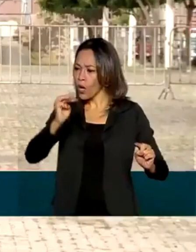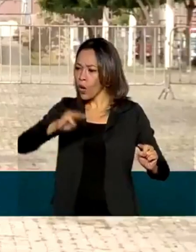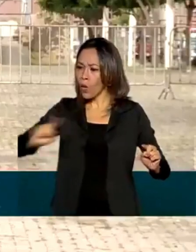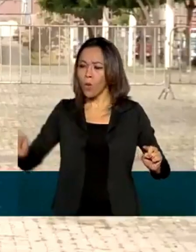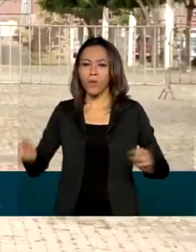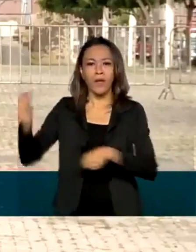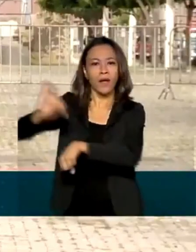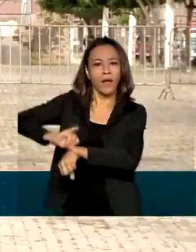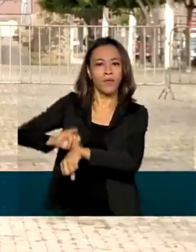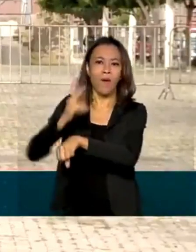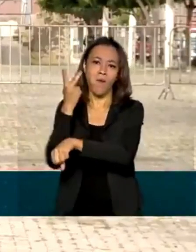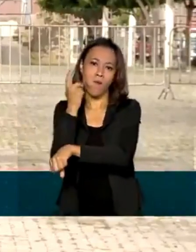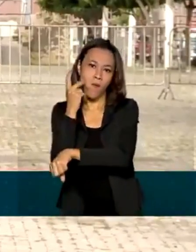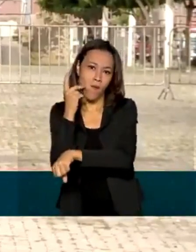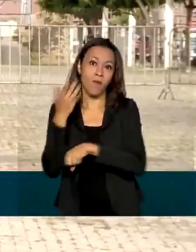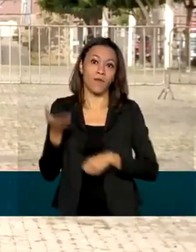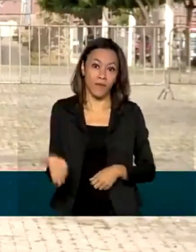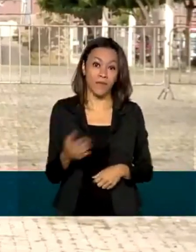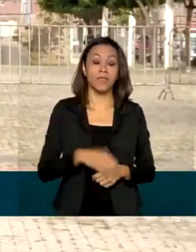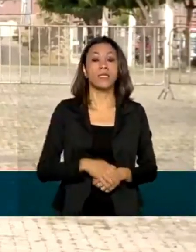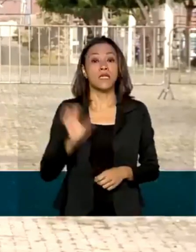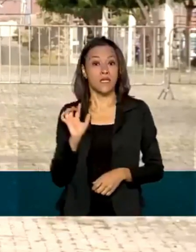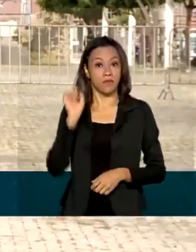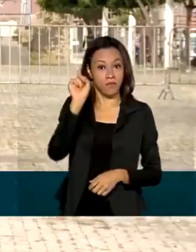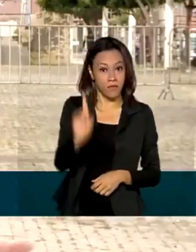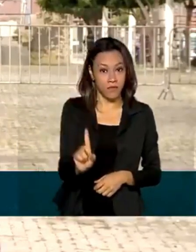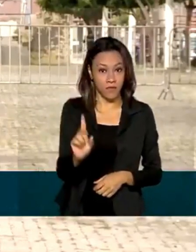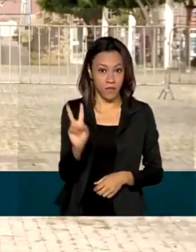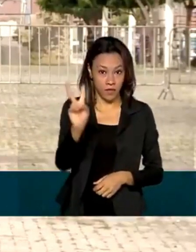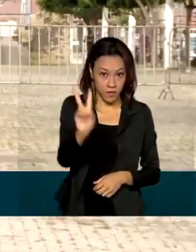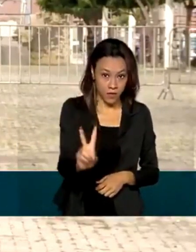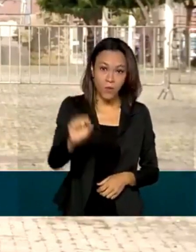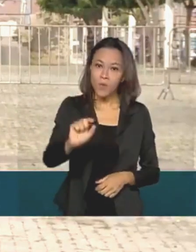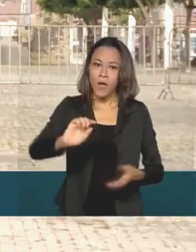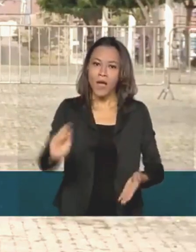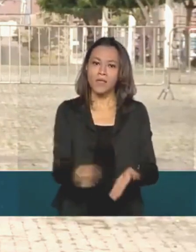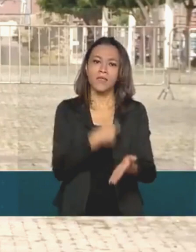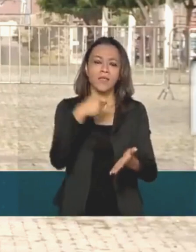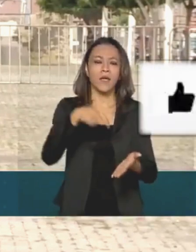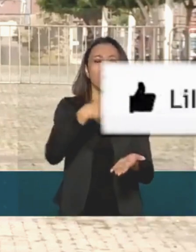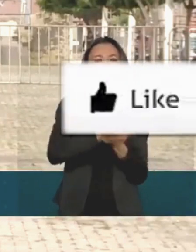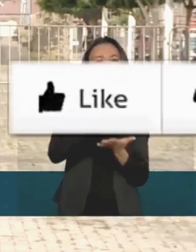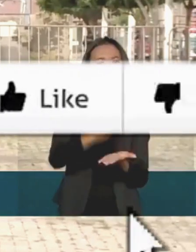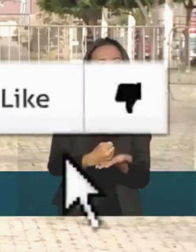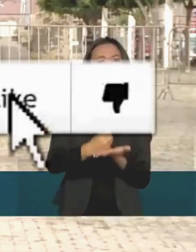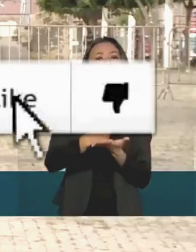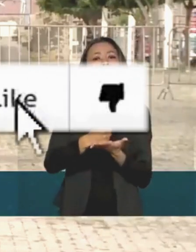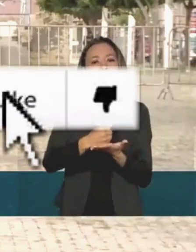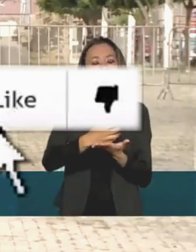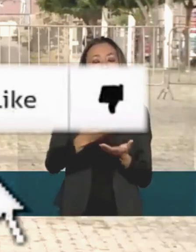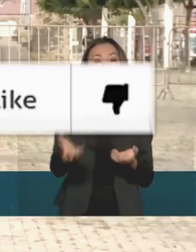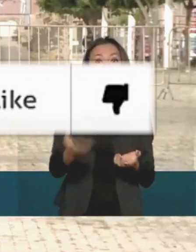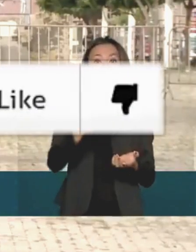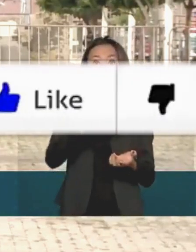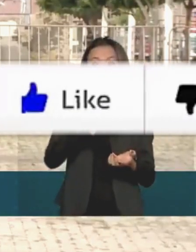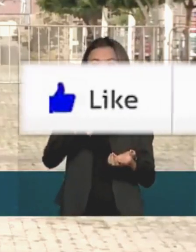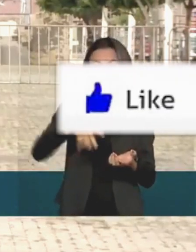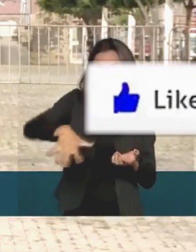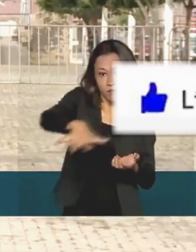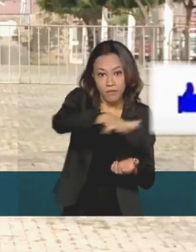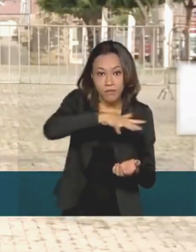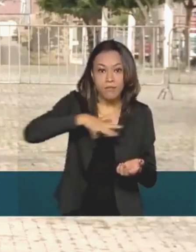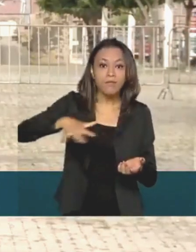Infraestrutura, Tarciso de Freitas, virão assinar três contratos para que o Departamento Nacional de Infraestrutura de Transportes